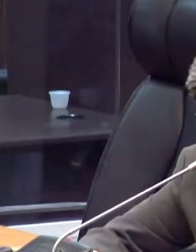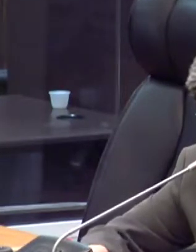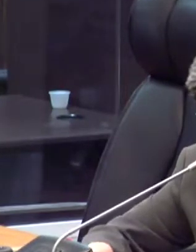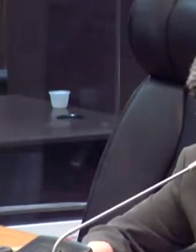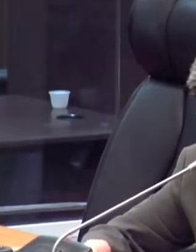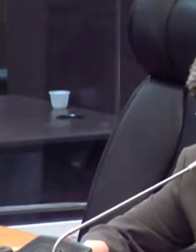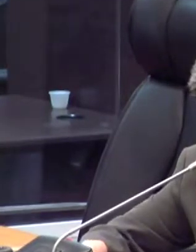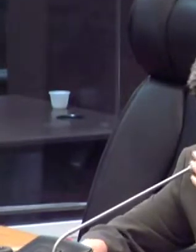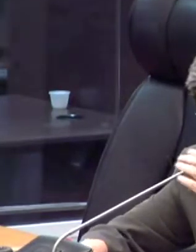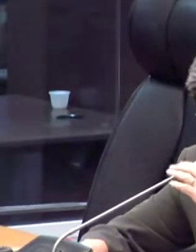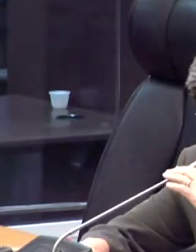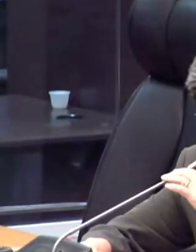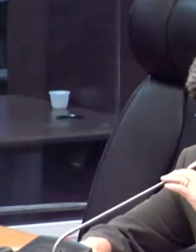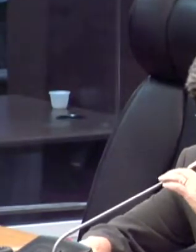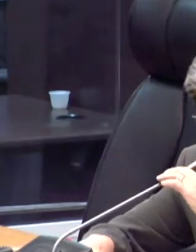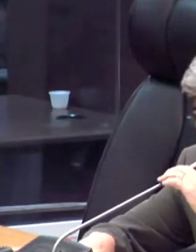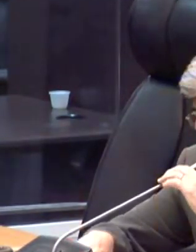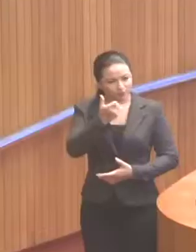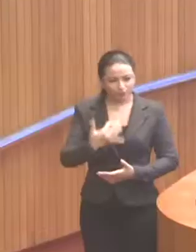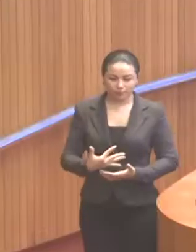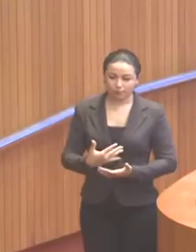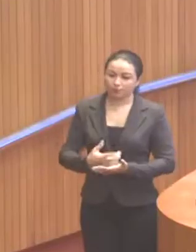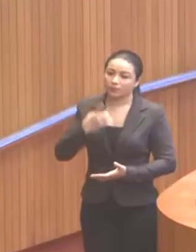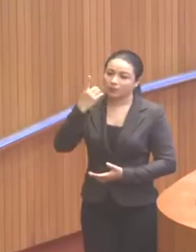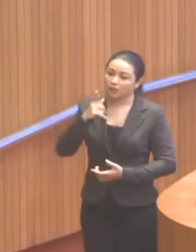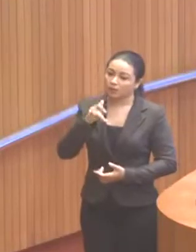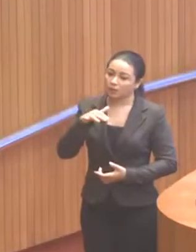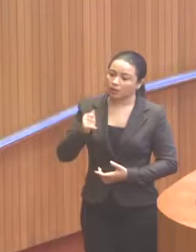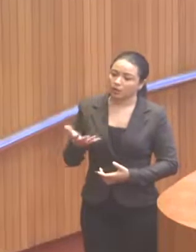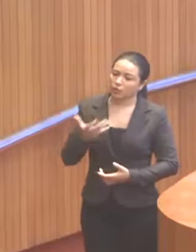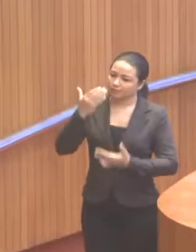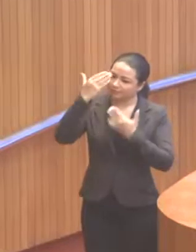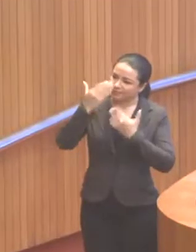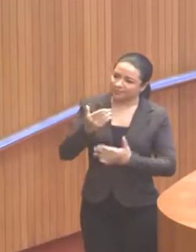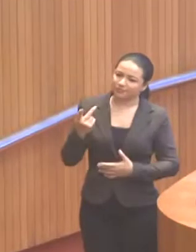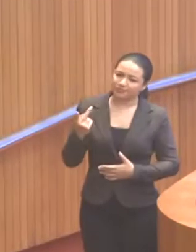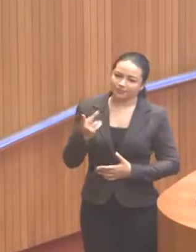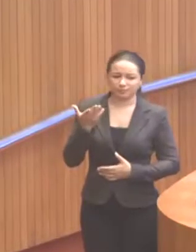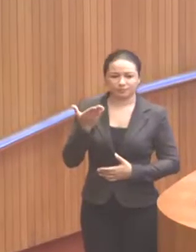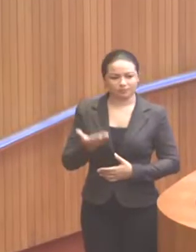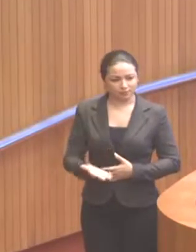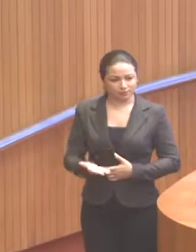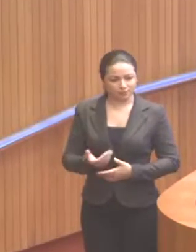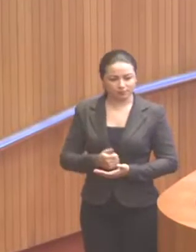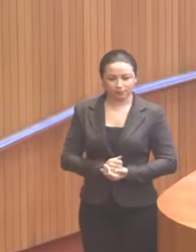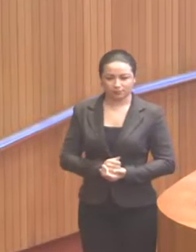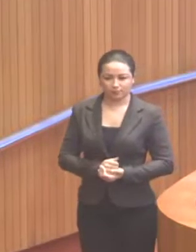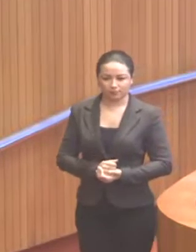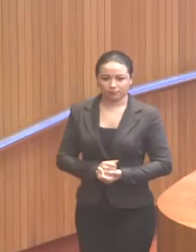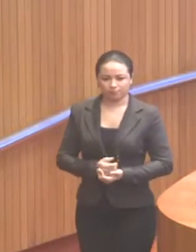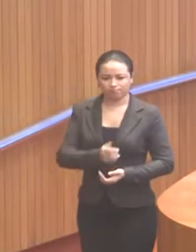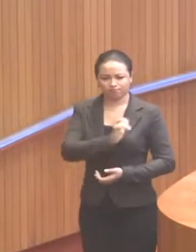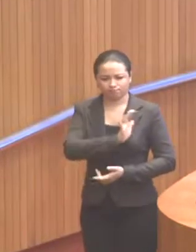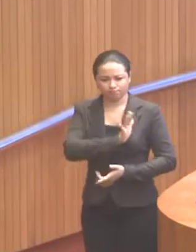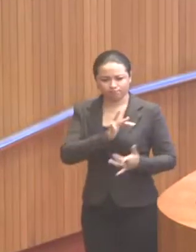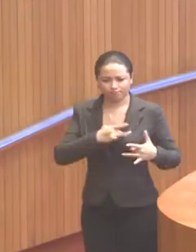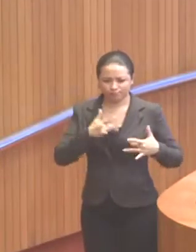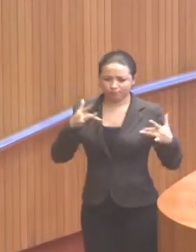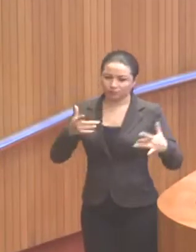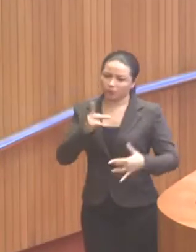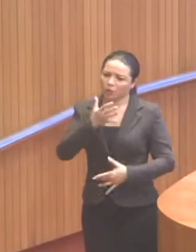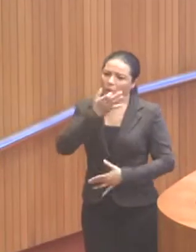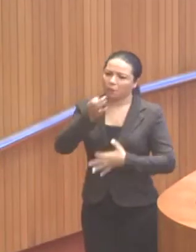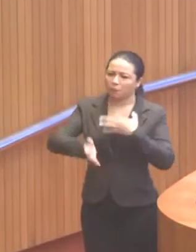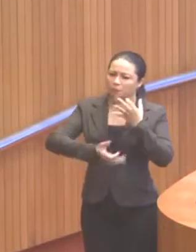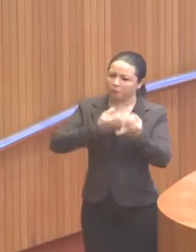Muito bem. Era esse o nosso registro. Deputada Gardinha, quero agradecer a V. Exª de coração pelas suas